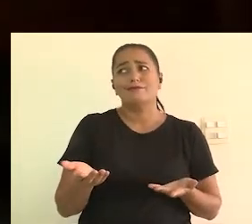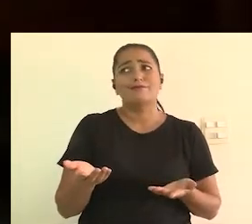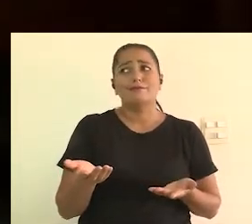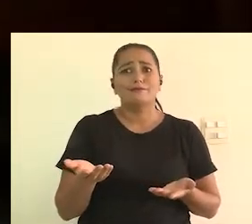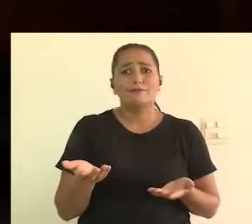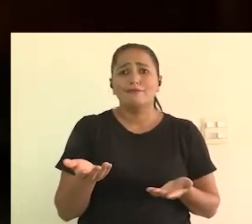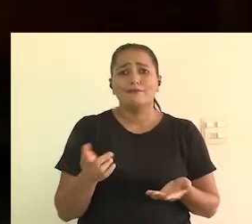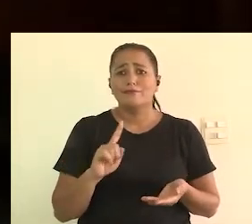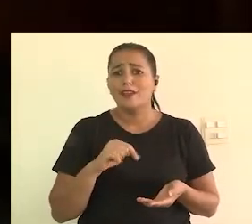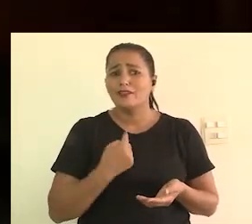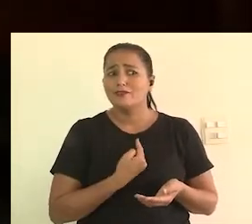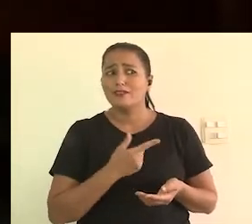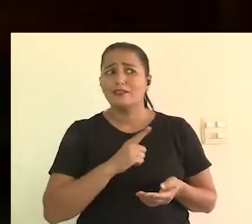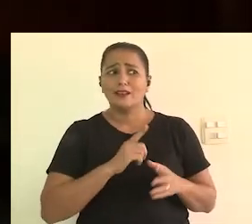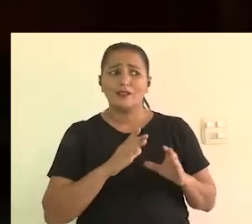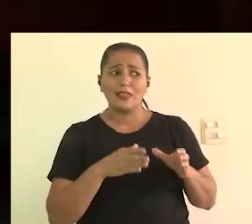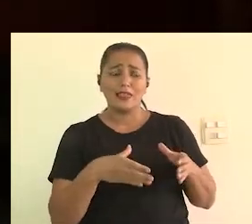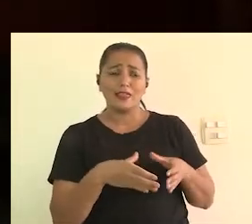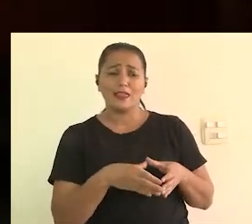quer isso.